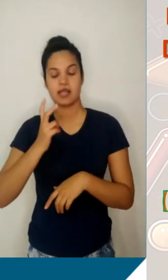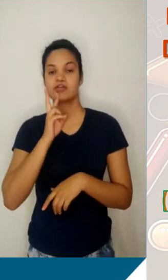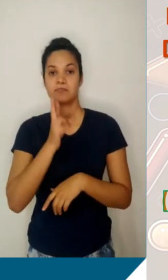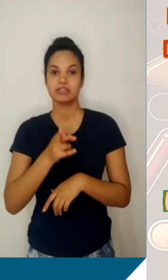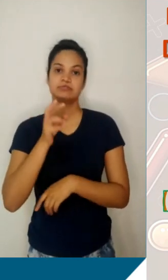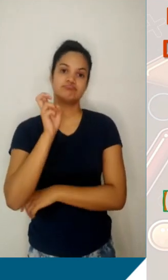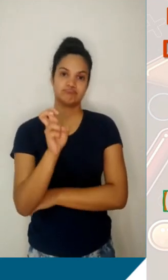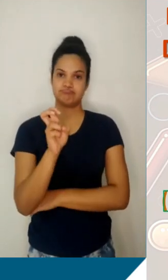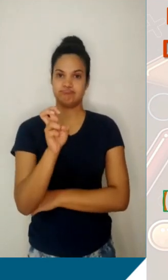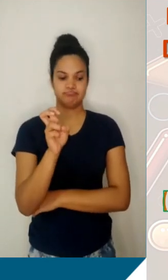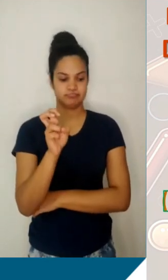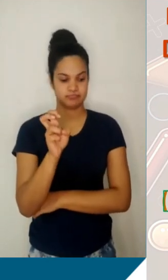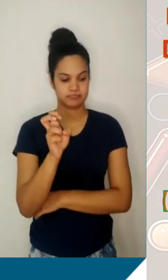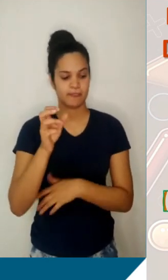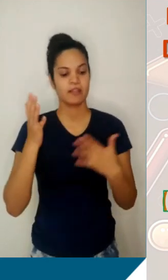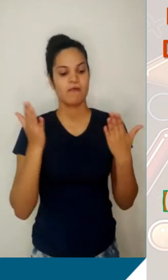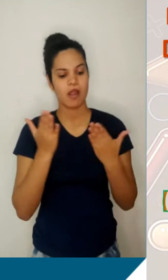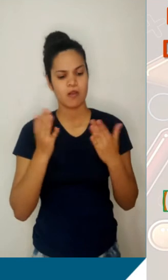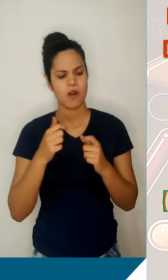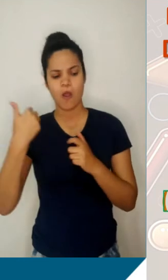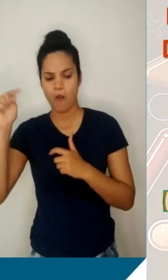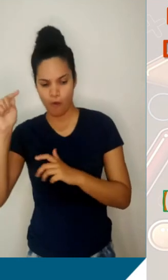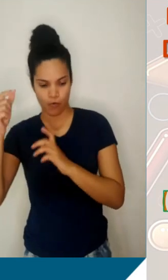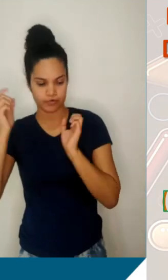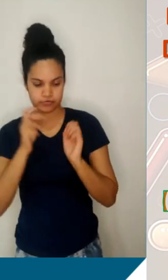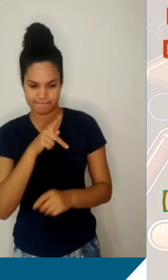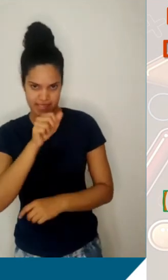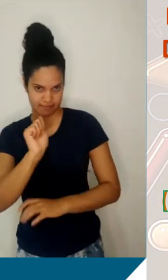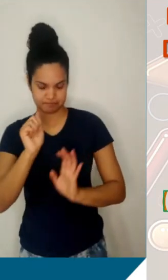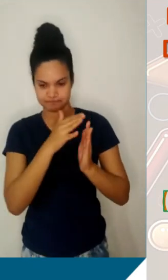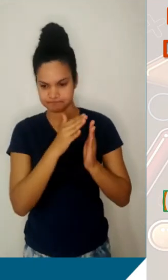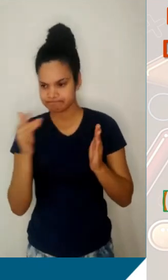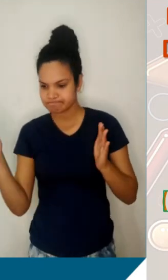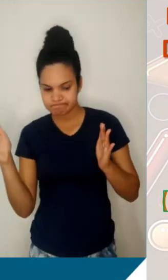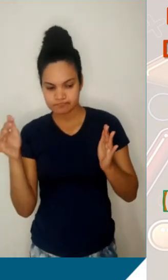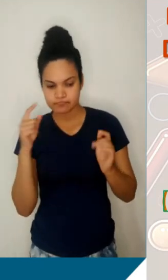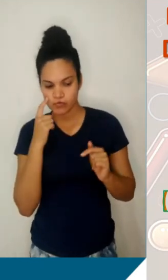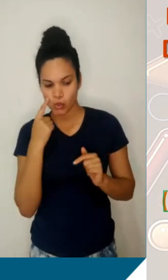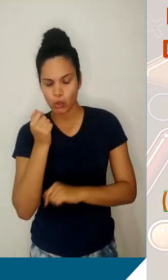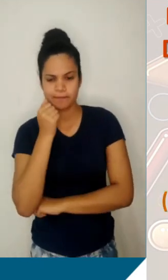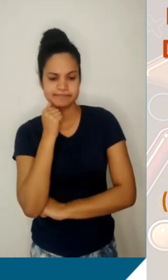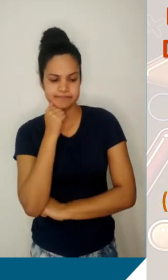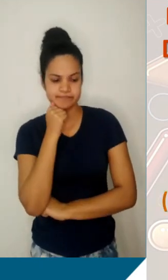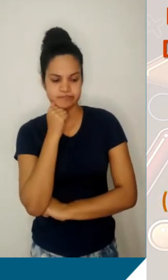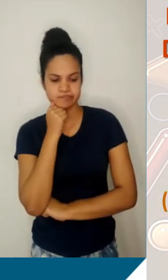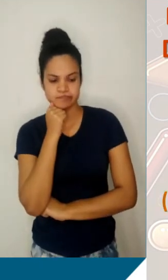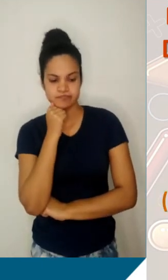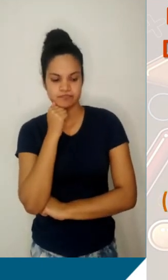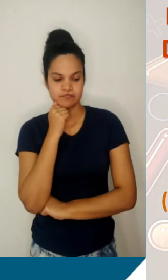entre eles. Vamos pegar outro momento dessa PA e vamos ver se essa propriedade continua sendo válida. Então, por exemplo, a gente vai pegar